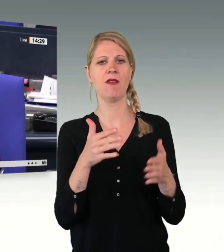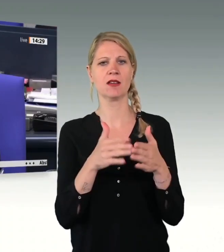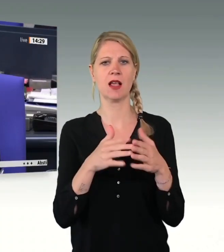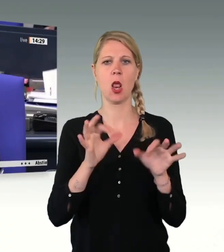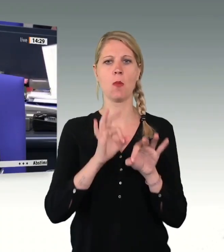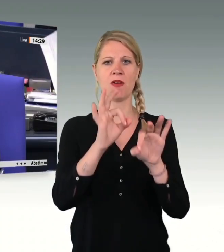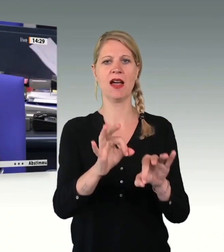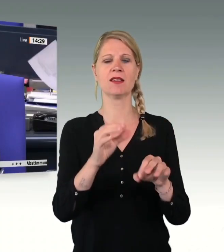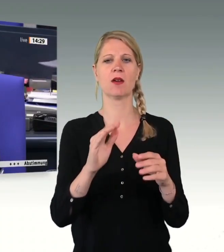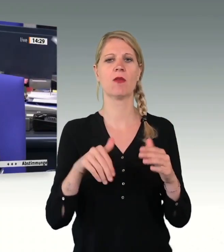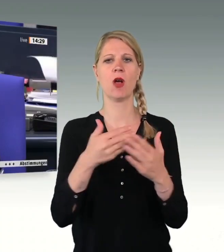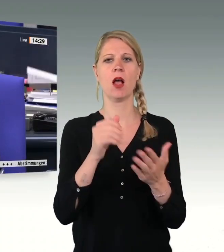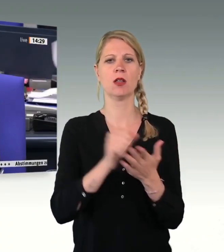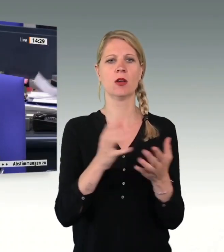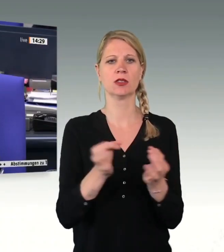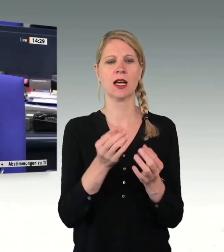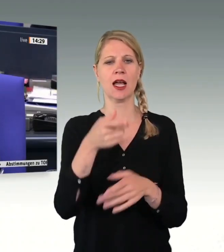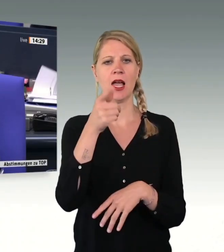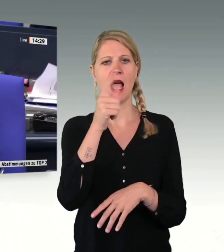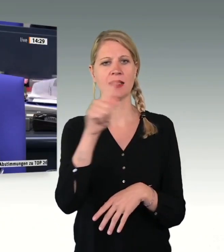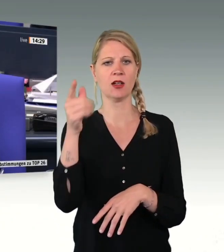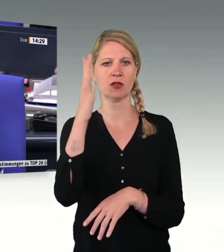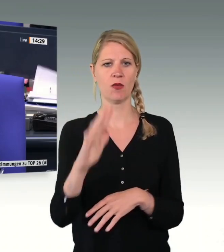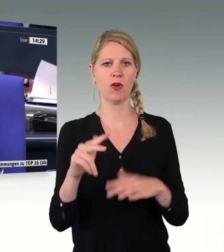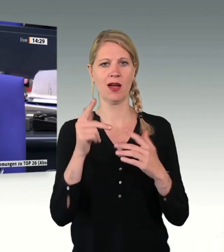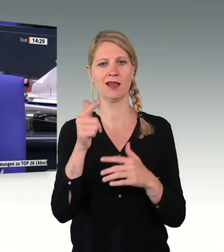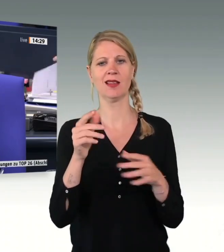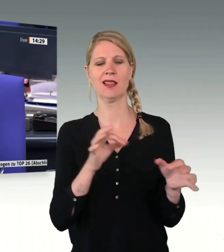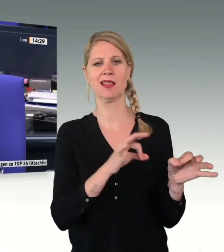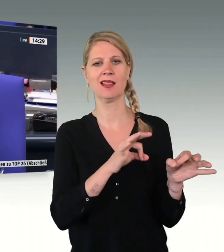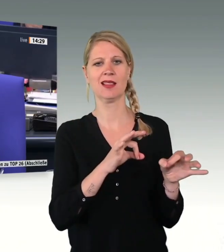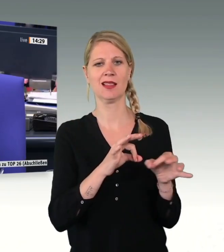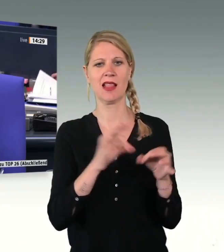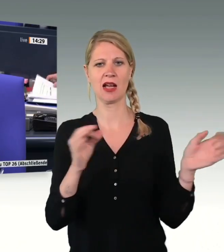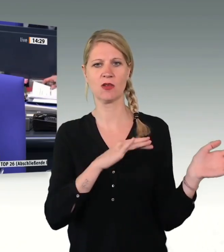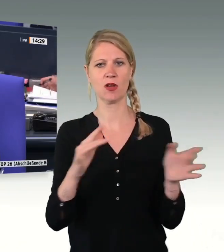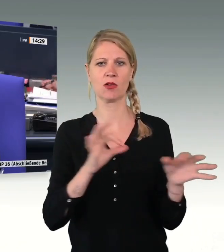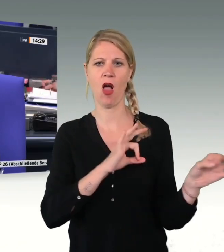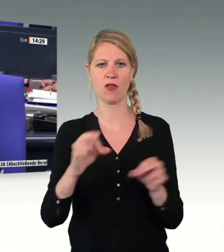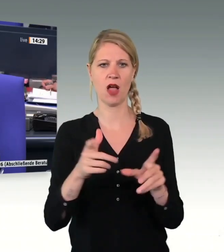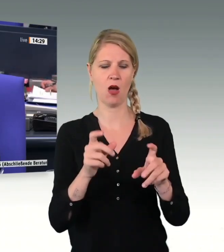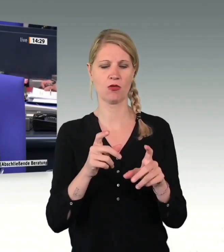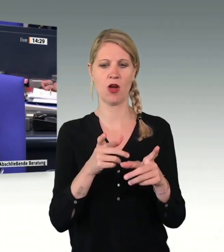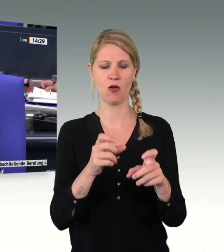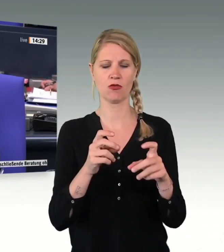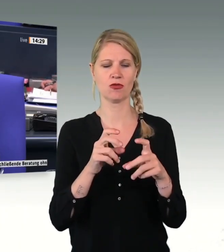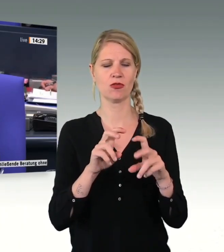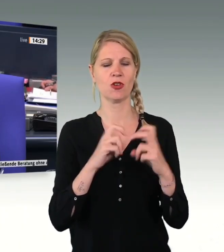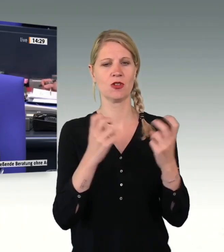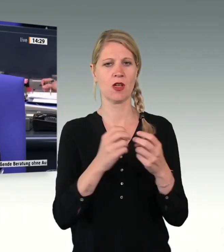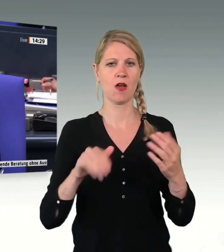-1508 an die in der Tagesordnung aufgeführten Ausschüsse vorgeschlagen. Gibt es weitere